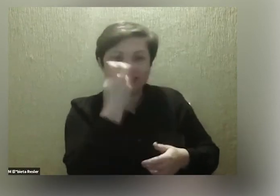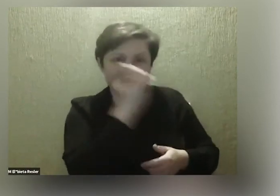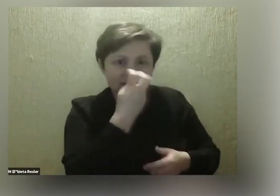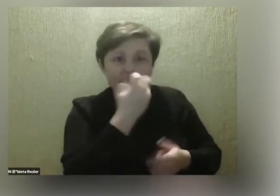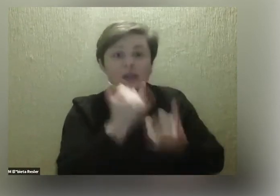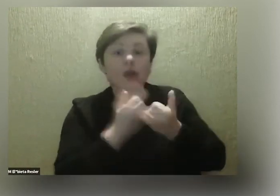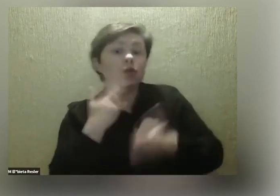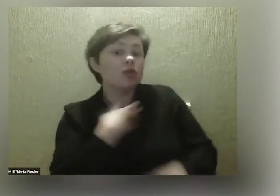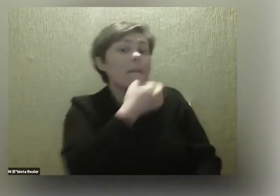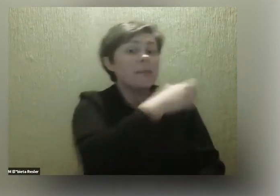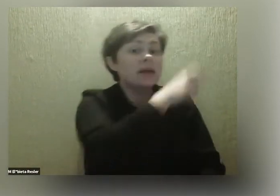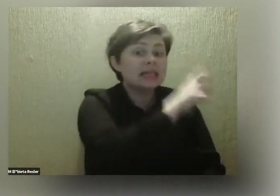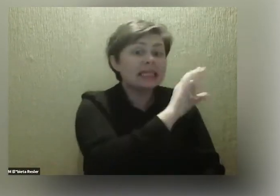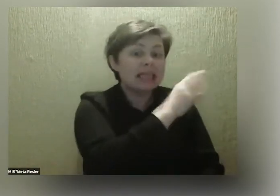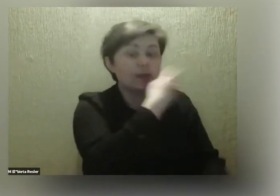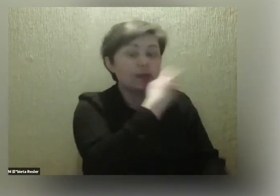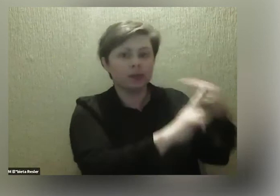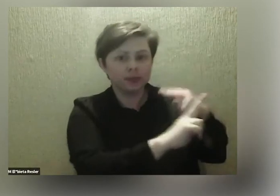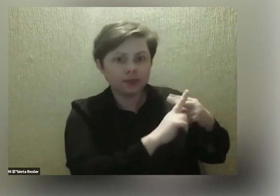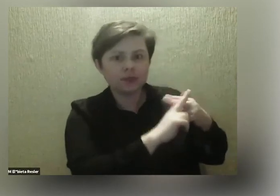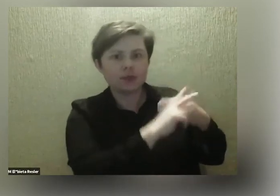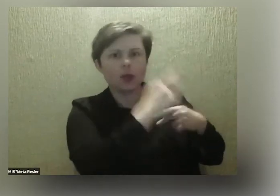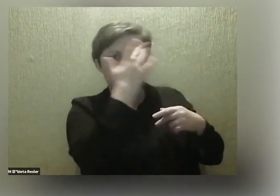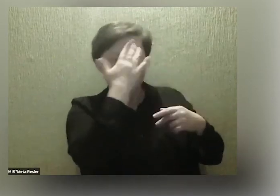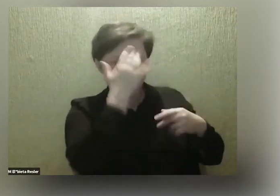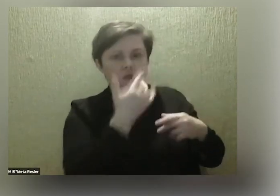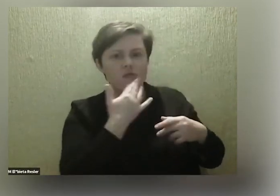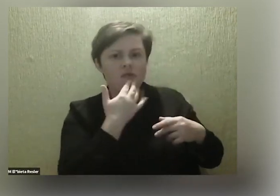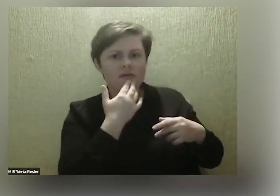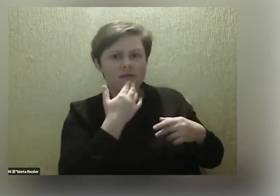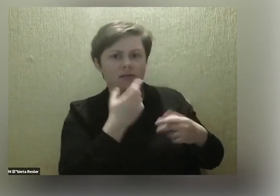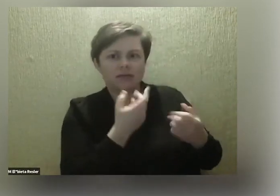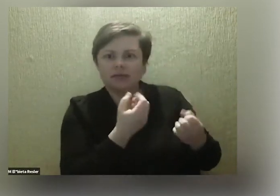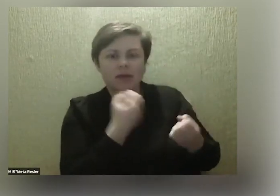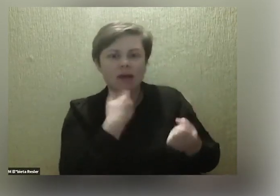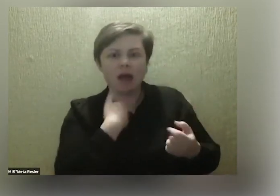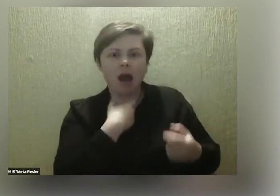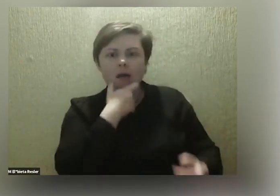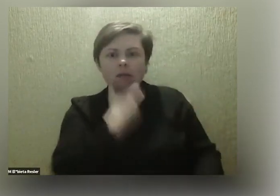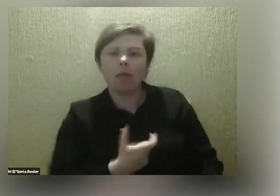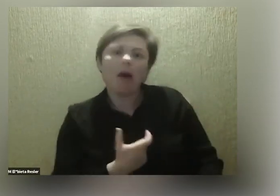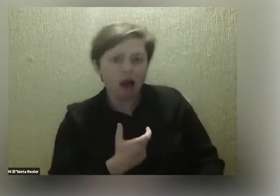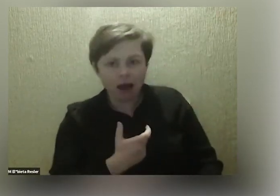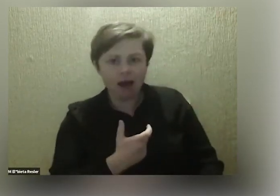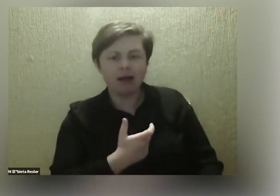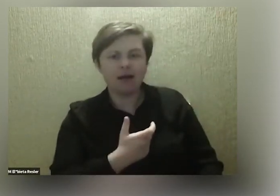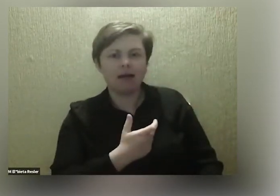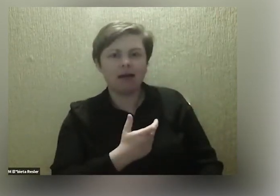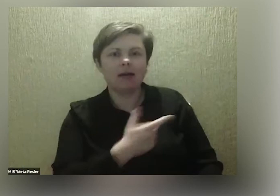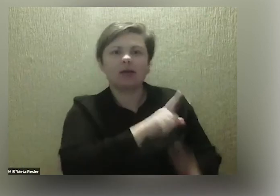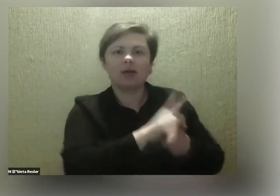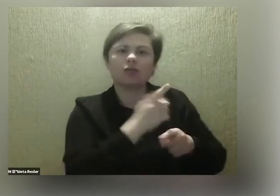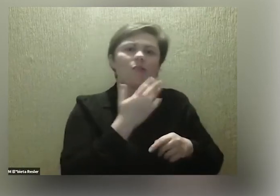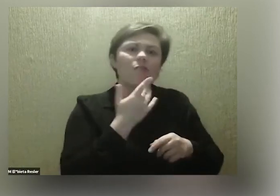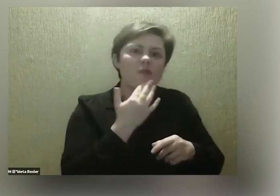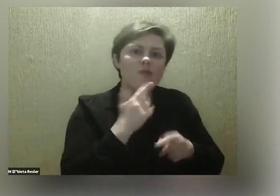ktoś ją o coś zapytał i odpowiedziała, to okazało się, że umie mówić tak, że no szczęka mi opadła. Mówić i pisać też.